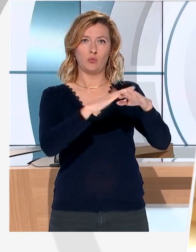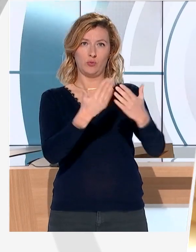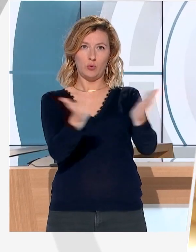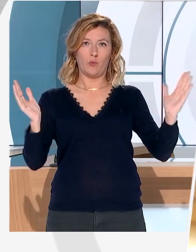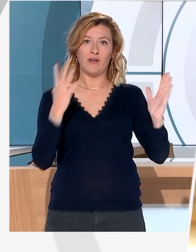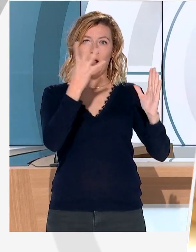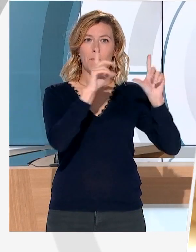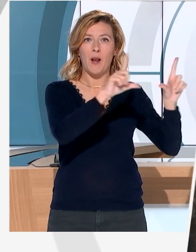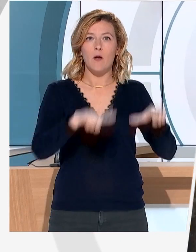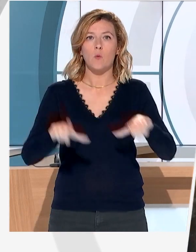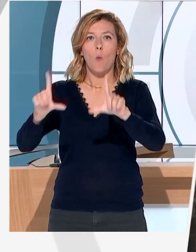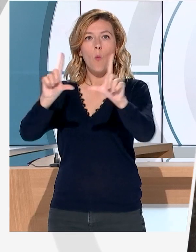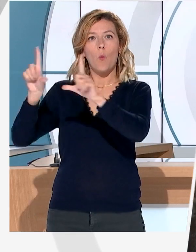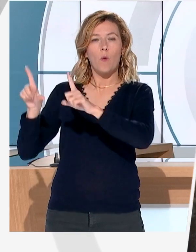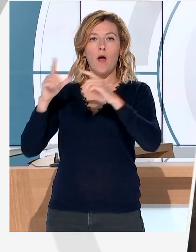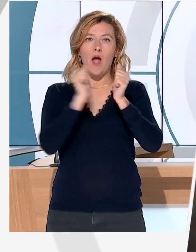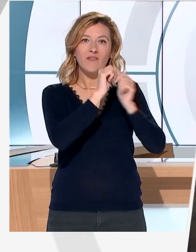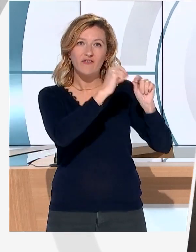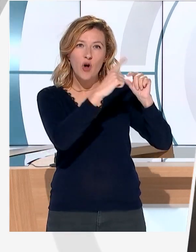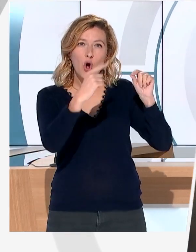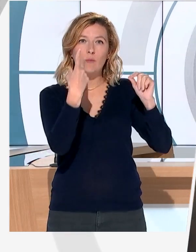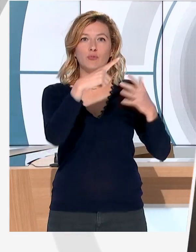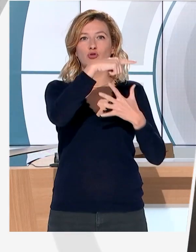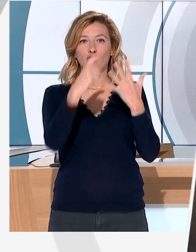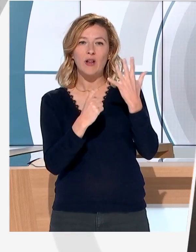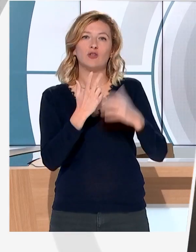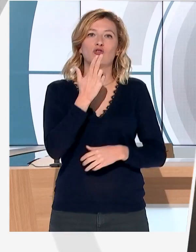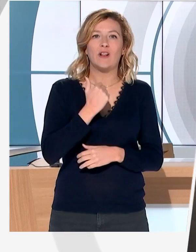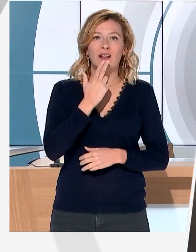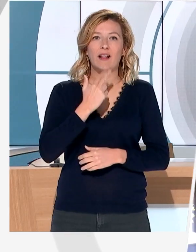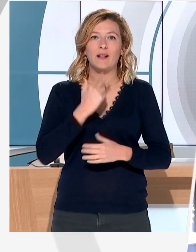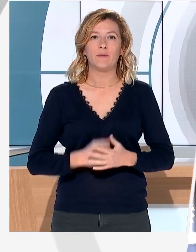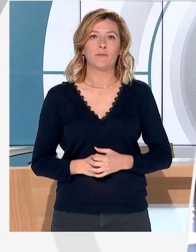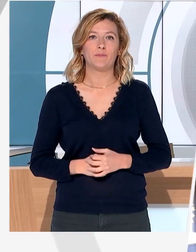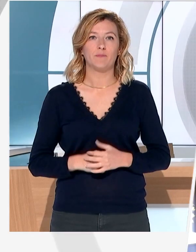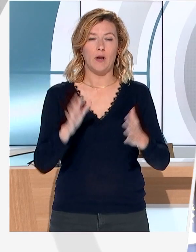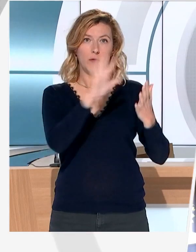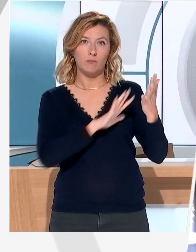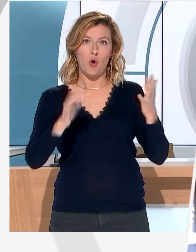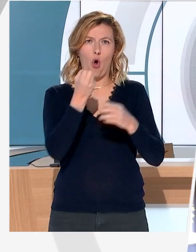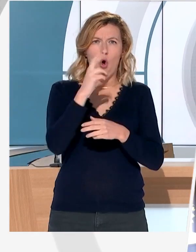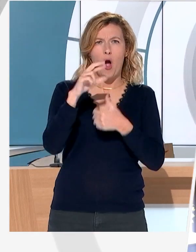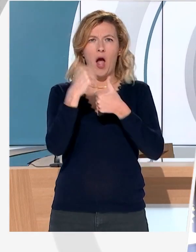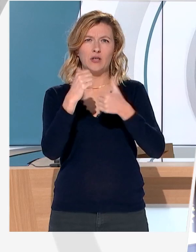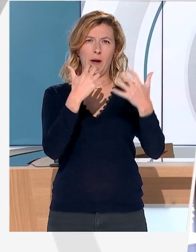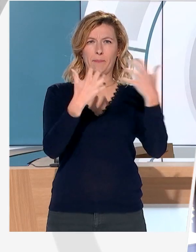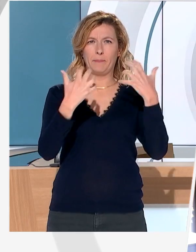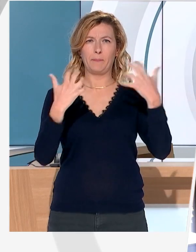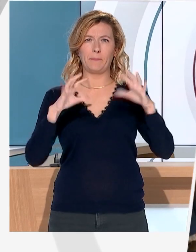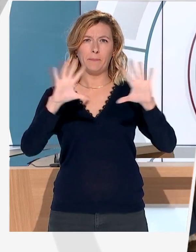de quatre panneaux et ornée de feuilles de chêne et de châtaigniers, le tout en orfévrerie émaillée, un travail sans relâcher de dix temps pour